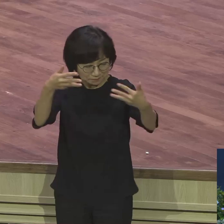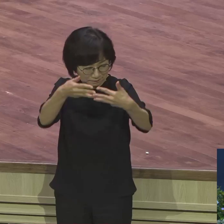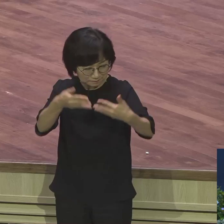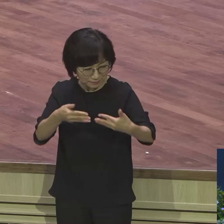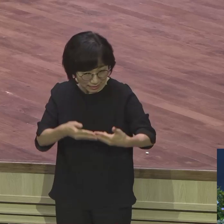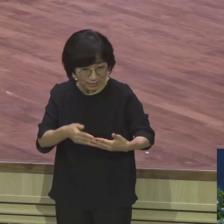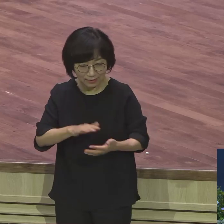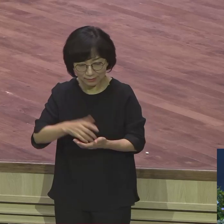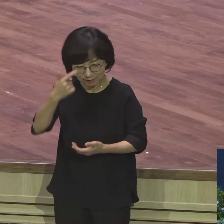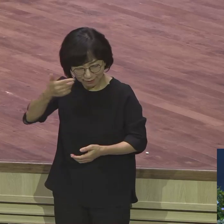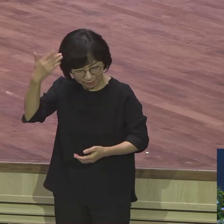터에 바꾸라